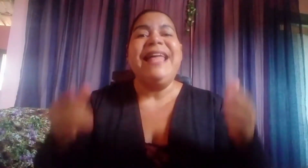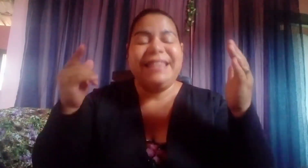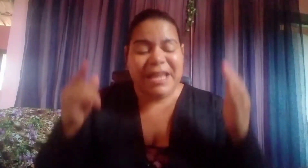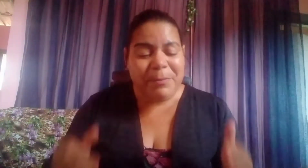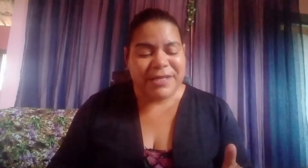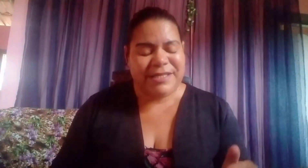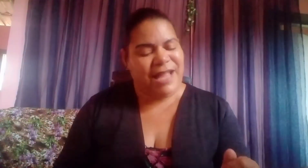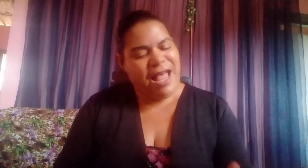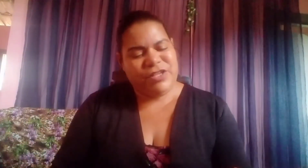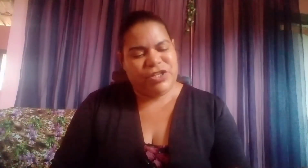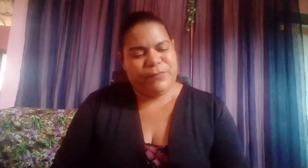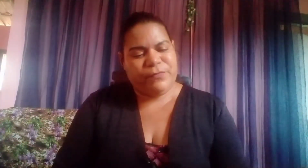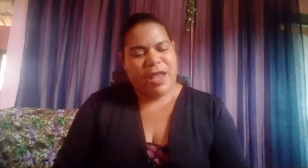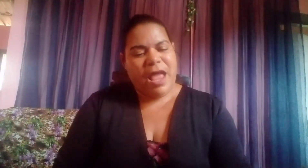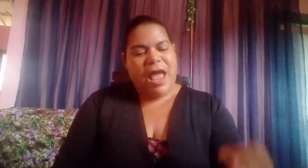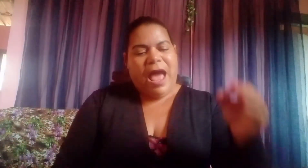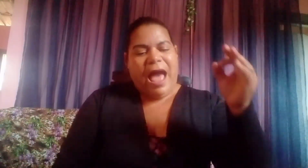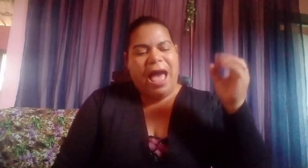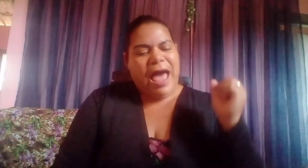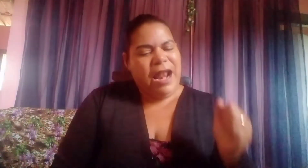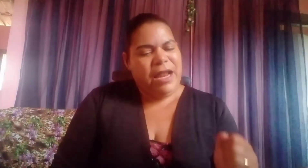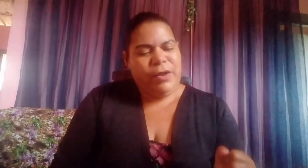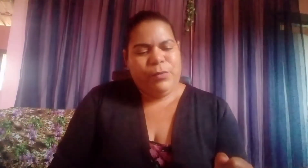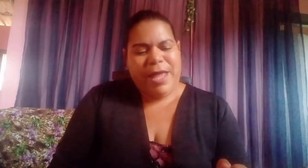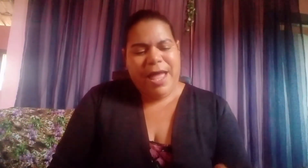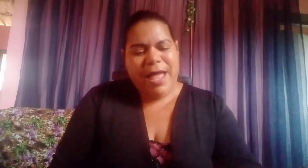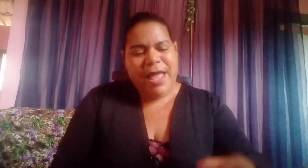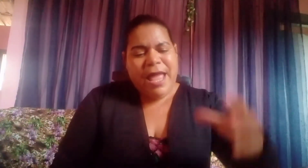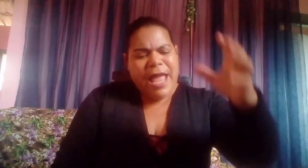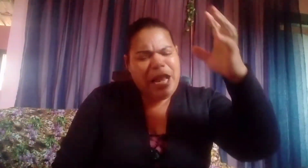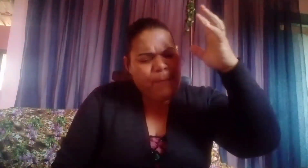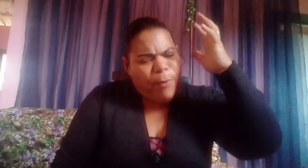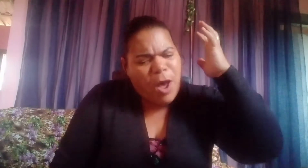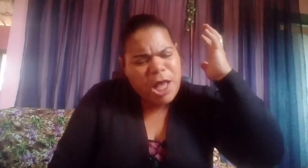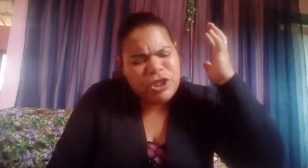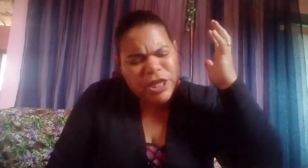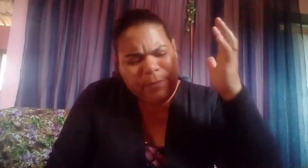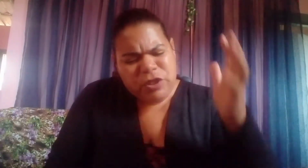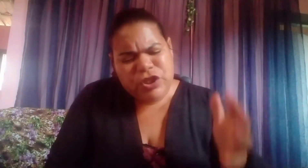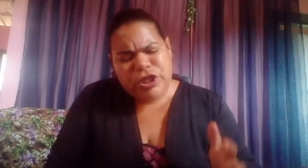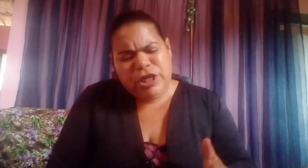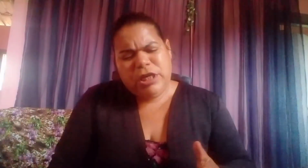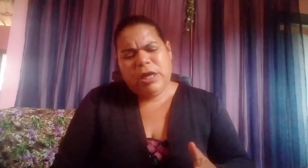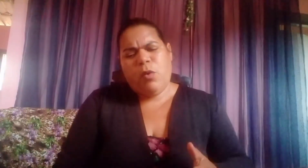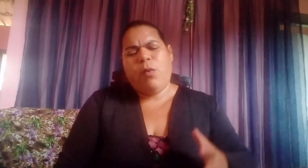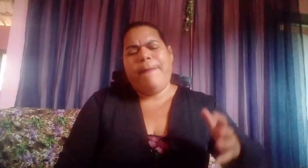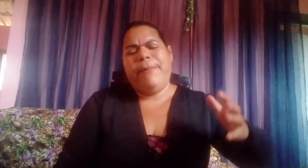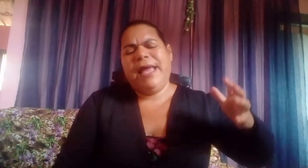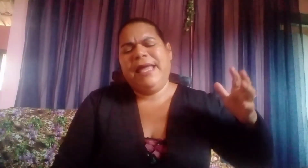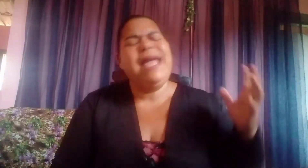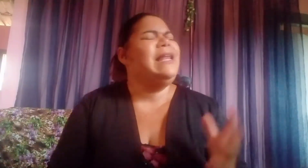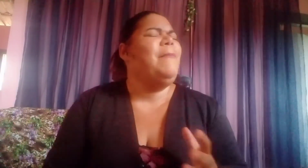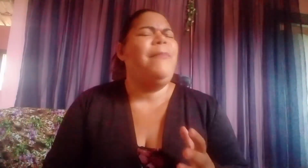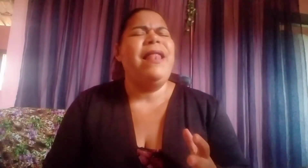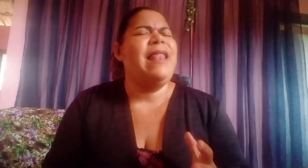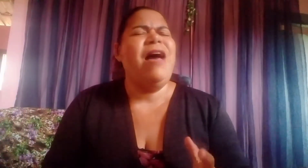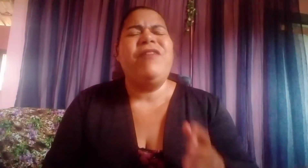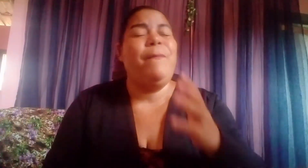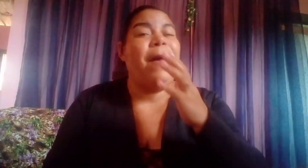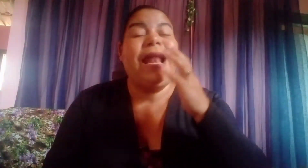tempestade. Aleluia! Ele pode emitir uma pequena palavra para